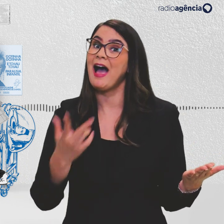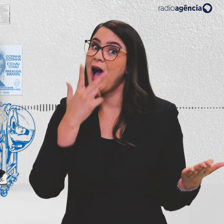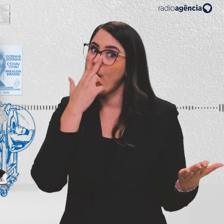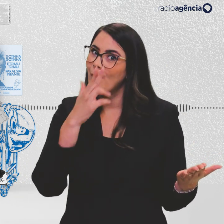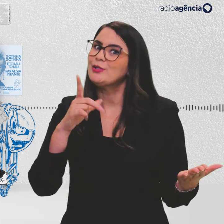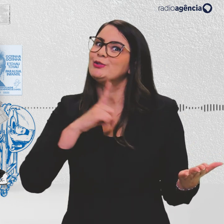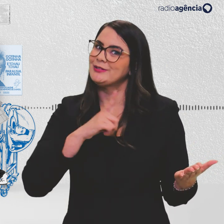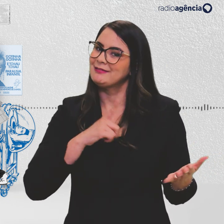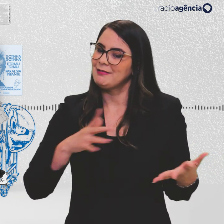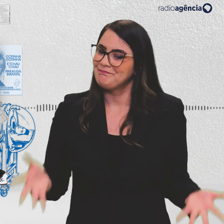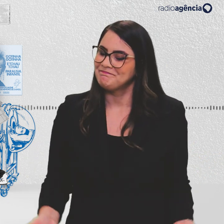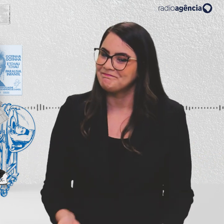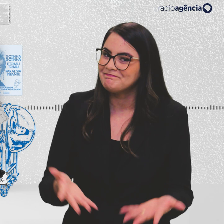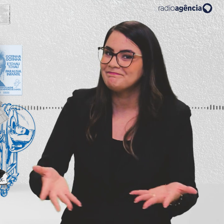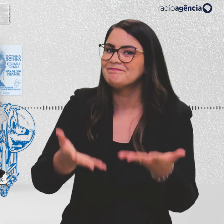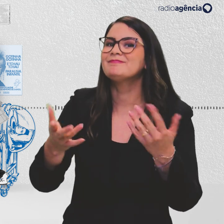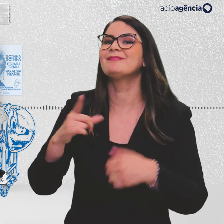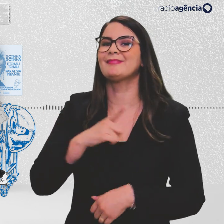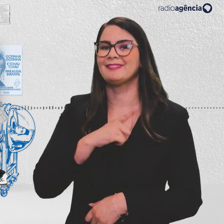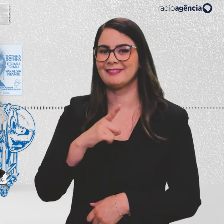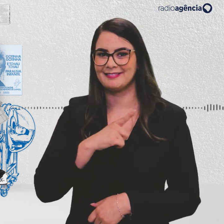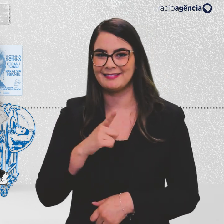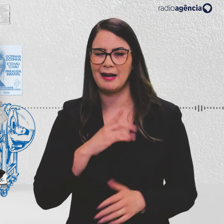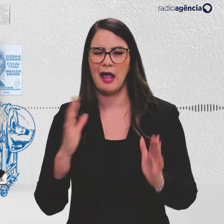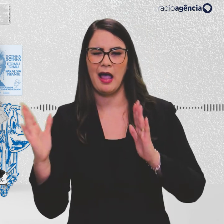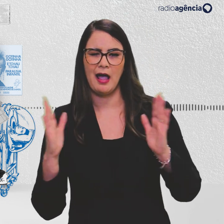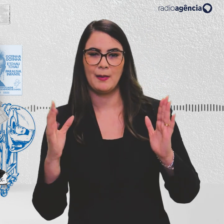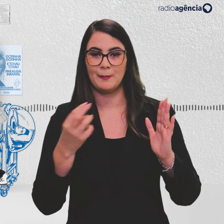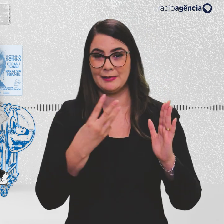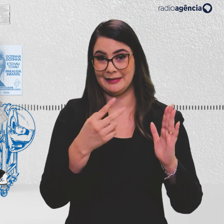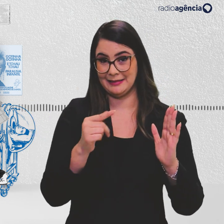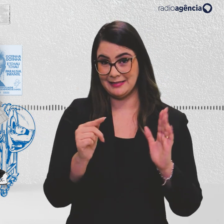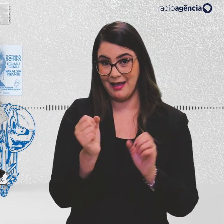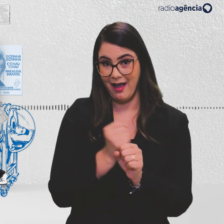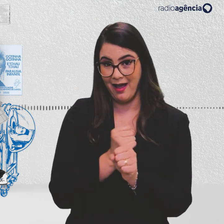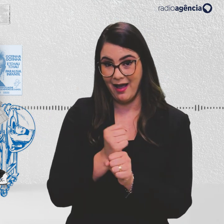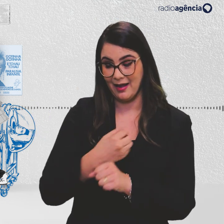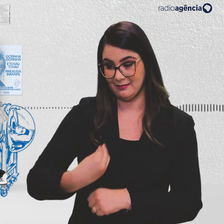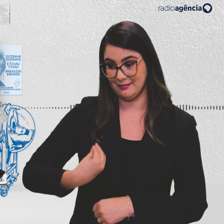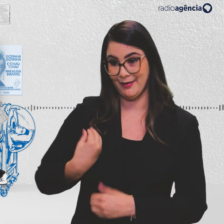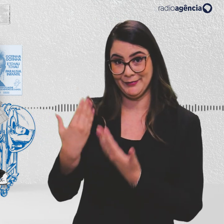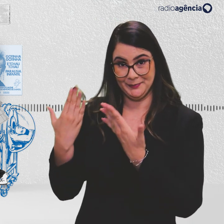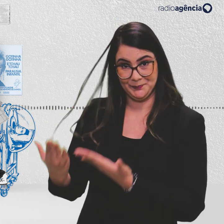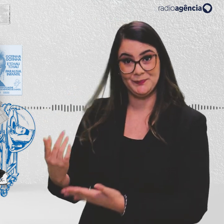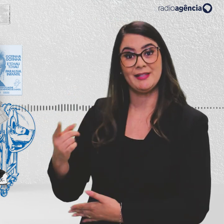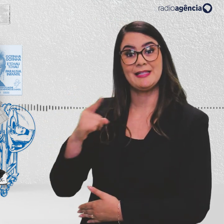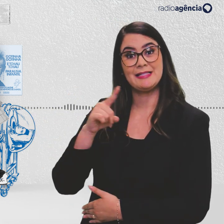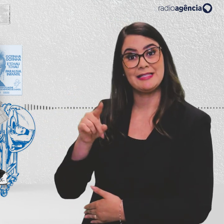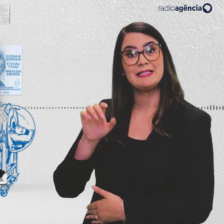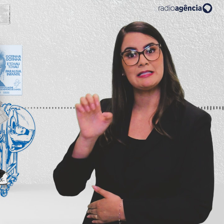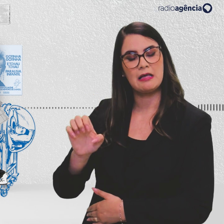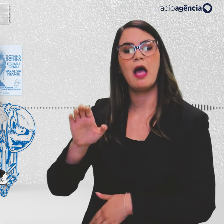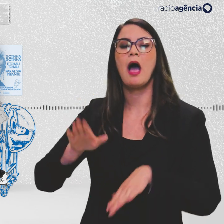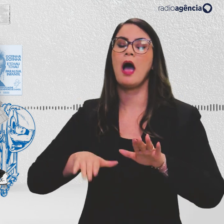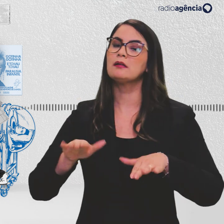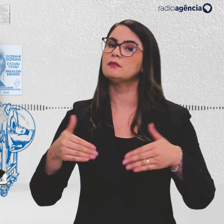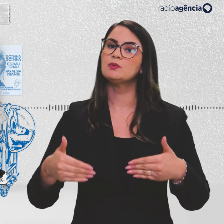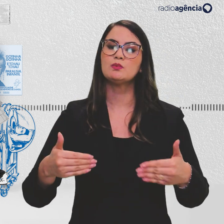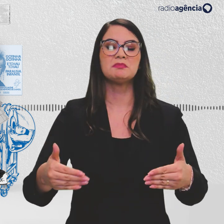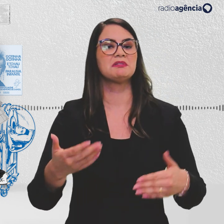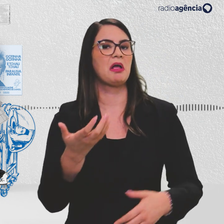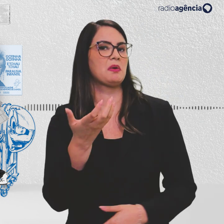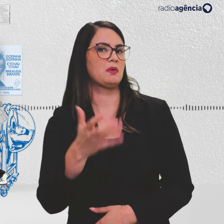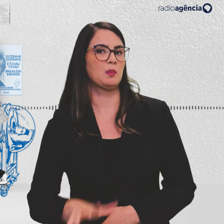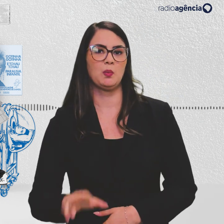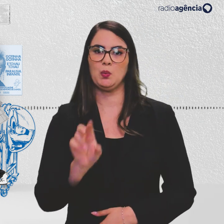houve esse engajamento. Tanto é que nesses 37 anos da vida do Zé Gotinha, muitas vezes o Ministério não queria